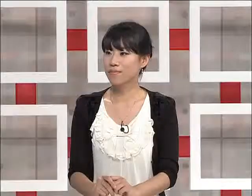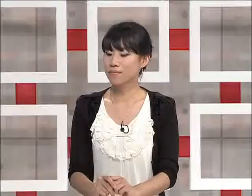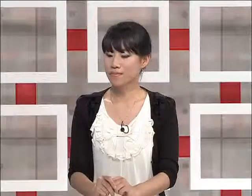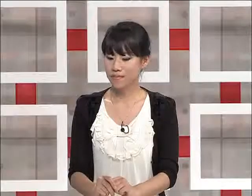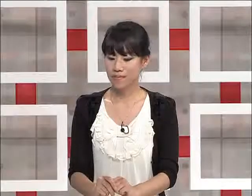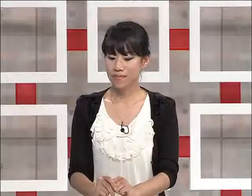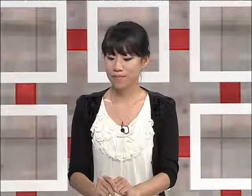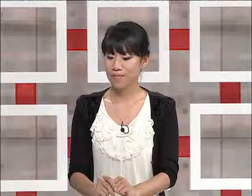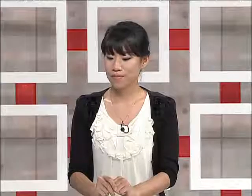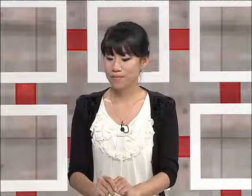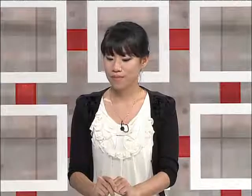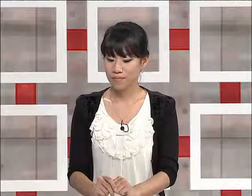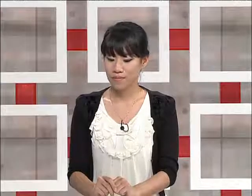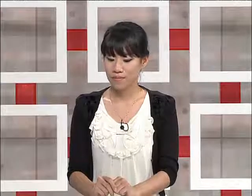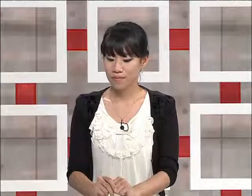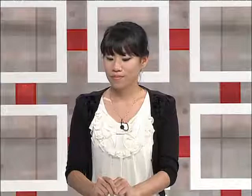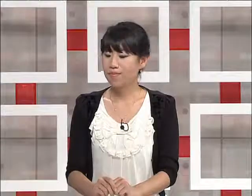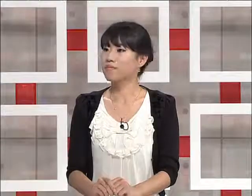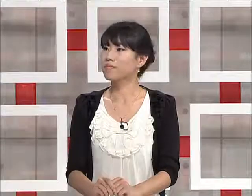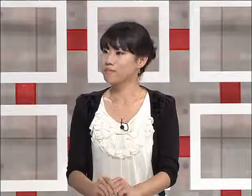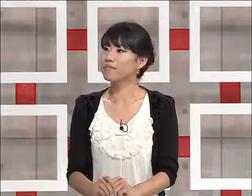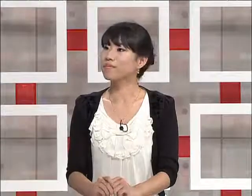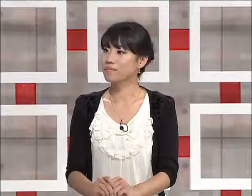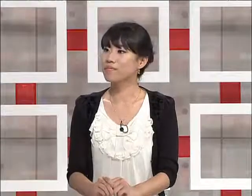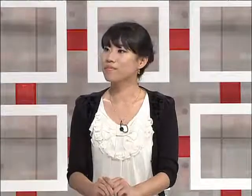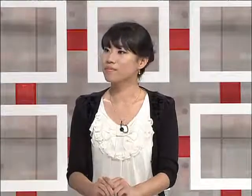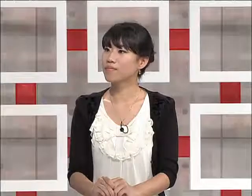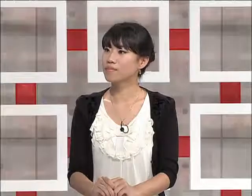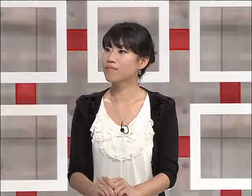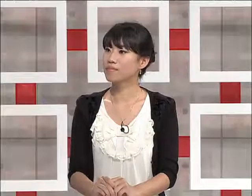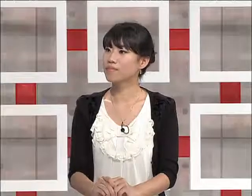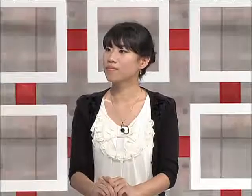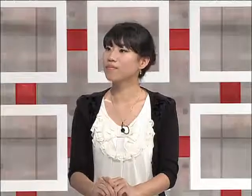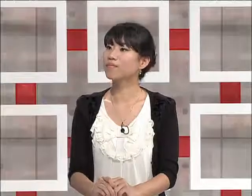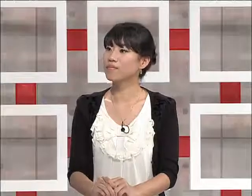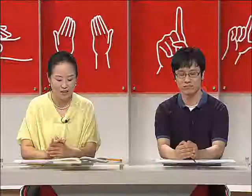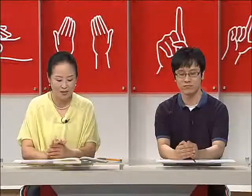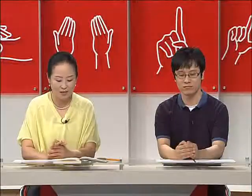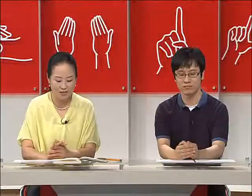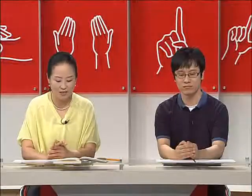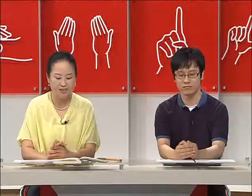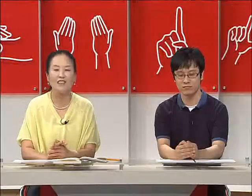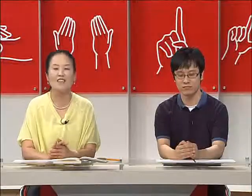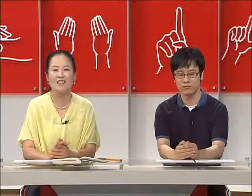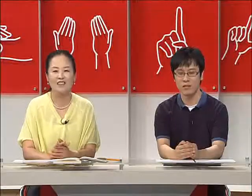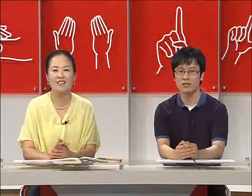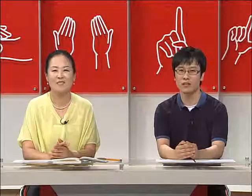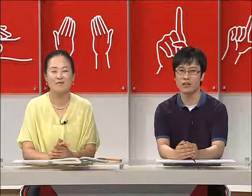장애 또 그것이 발생시키는 소외와 차별은 상당히 크다고 저희가 현장에서 많이 느끼고 있는데요. 네.